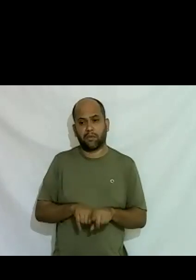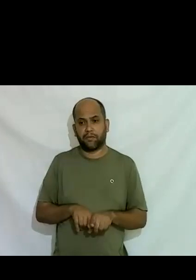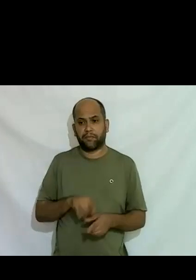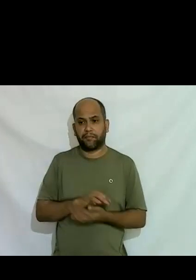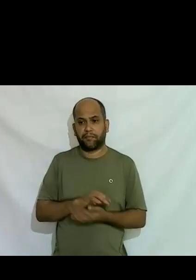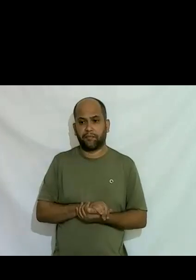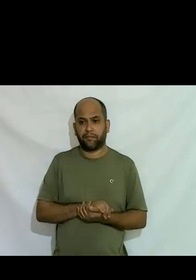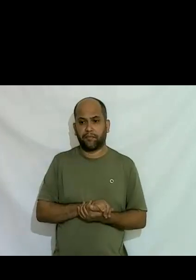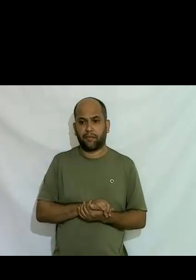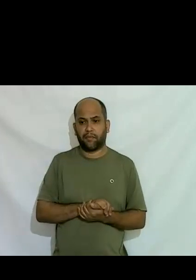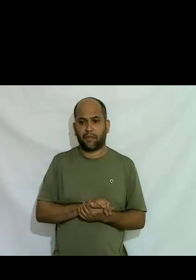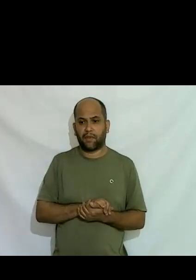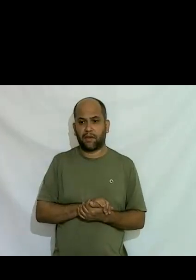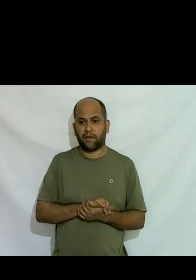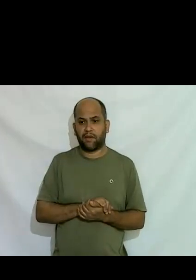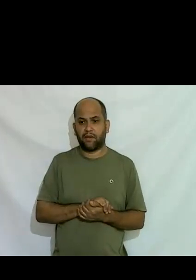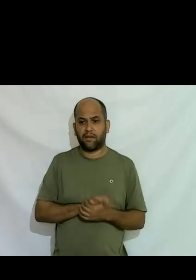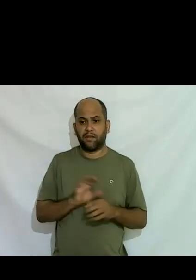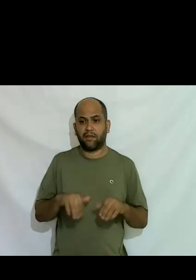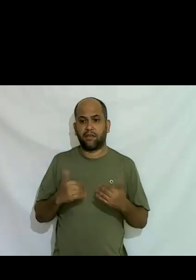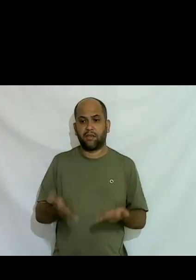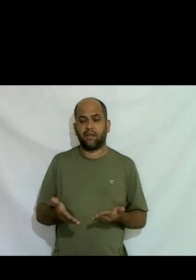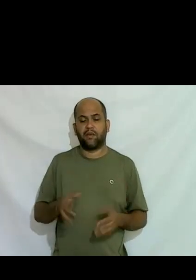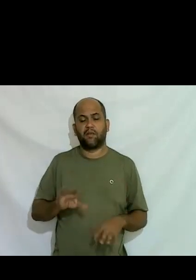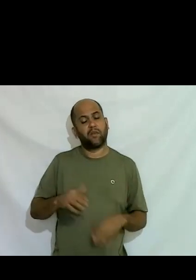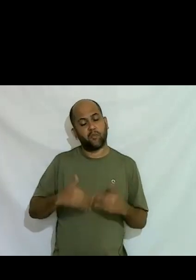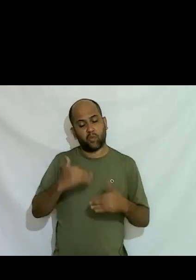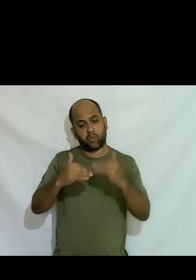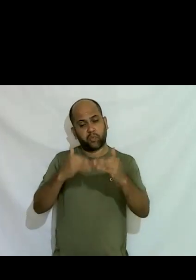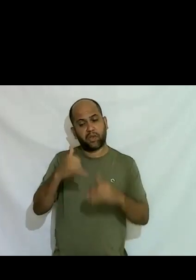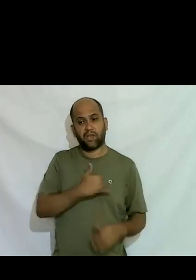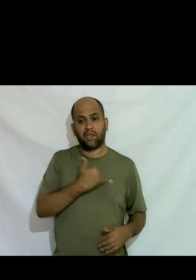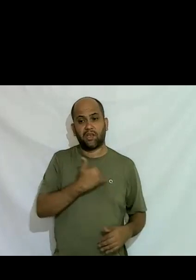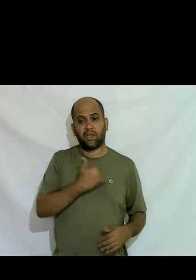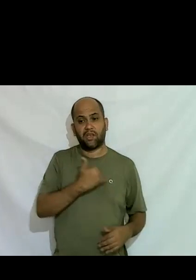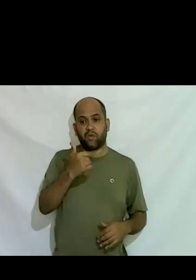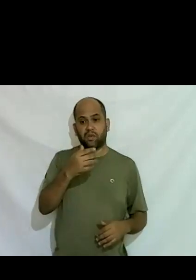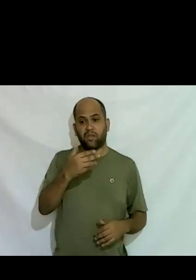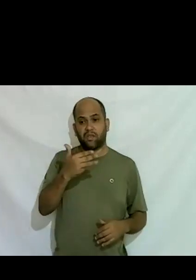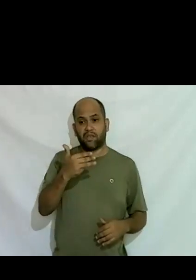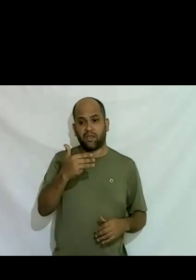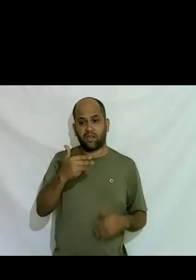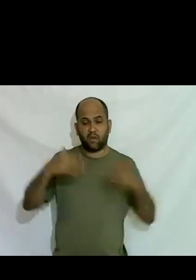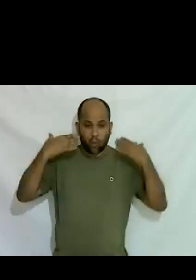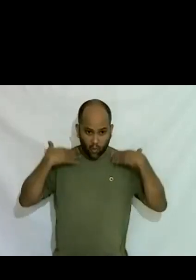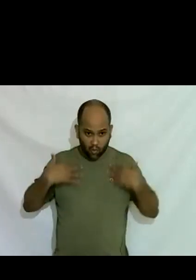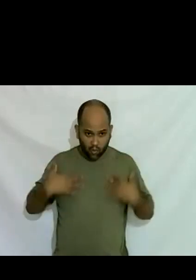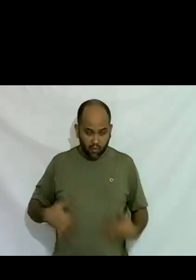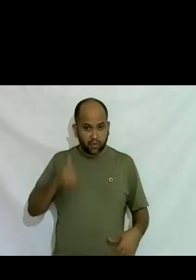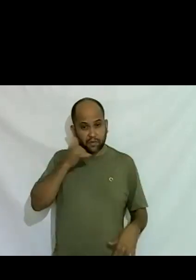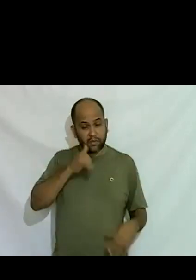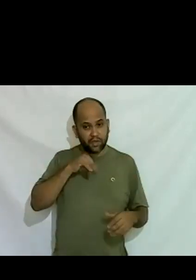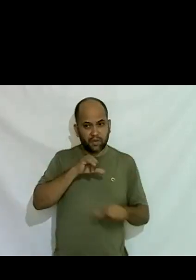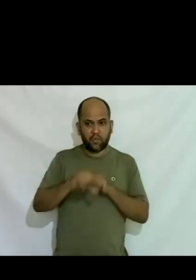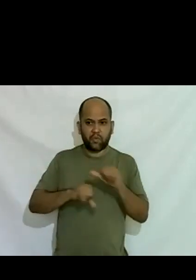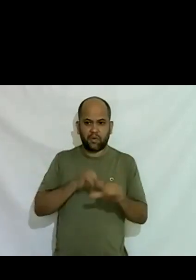e aí mas com 11, 12, 13 anos os corpos das meninas começaram a me dar e eu lembro que eu